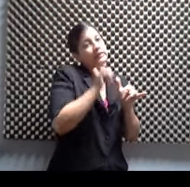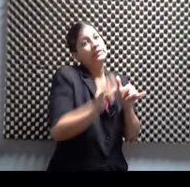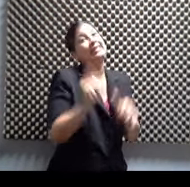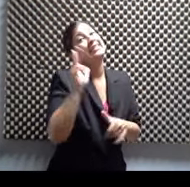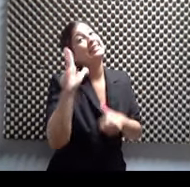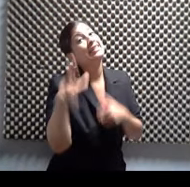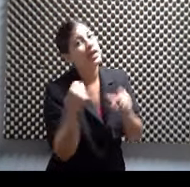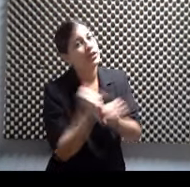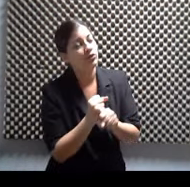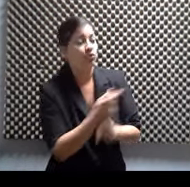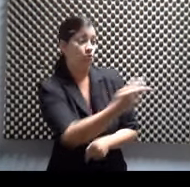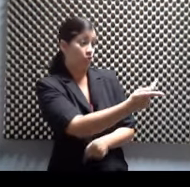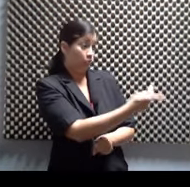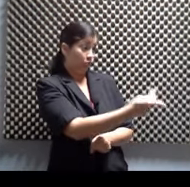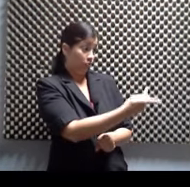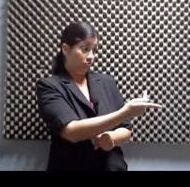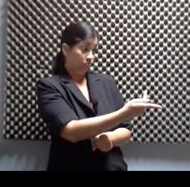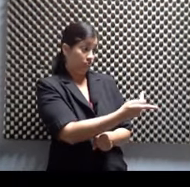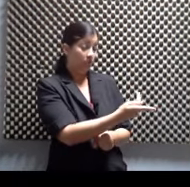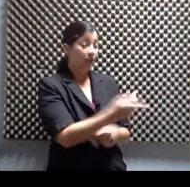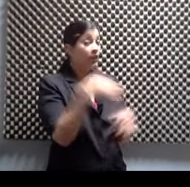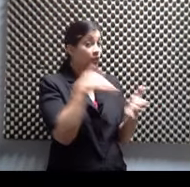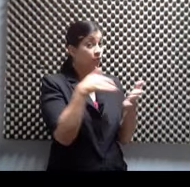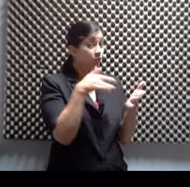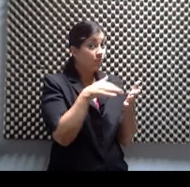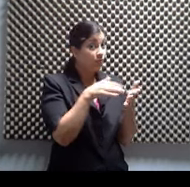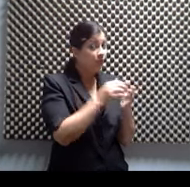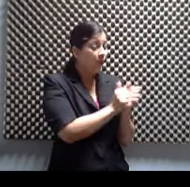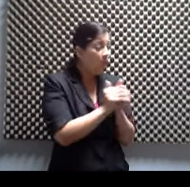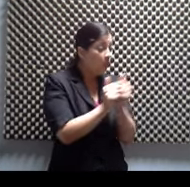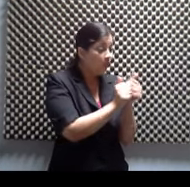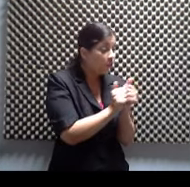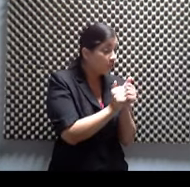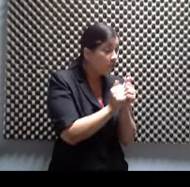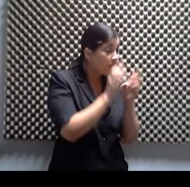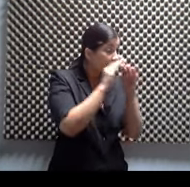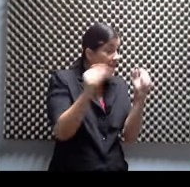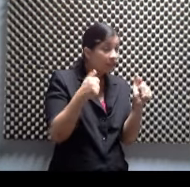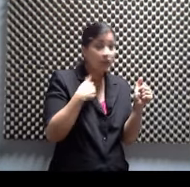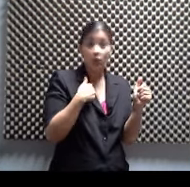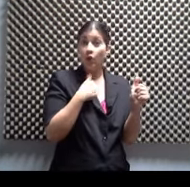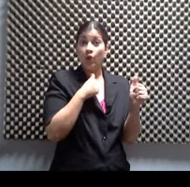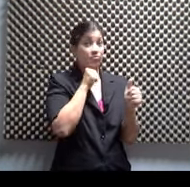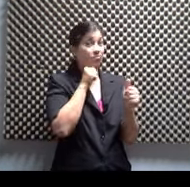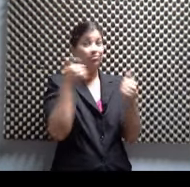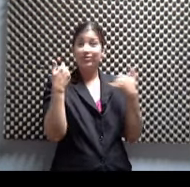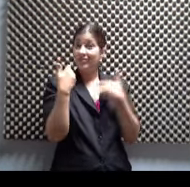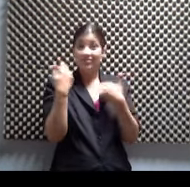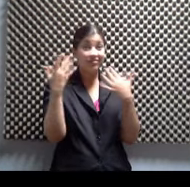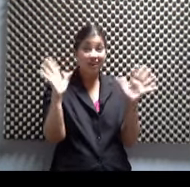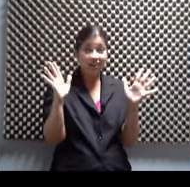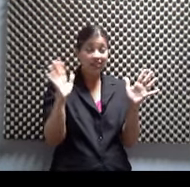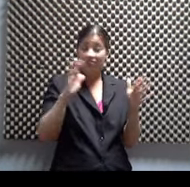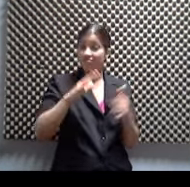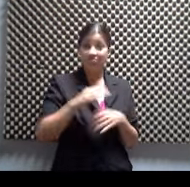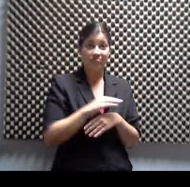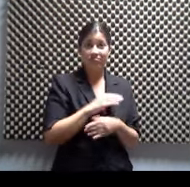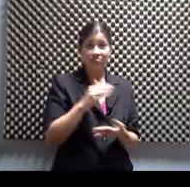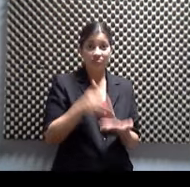estudiamos juntos en la universidad. Yo nunca terminé mi bachillerato. Qué poca vergüenza. Sí. Por razones, ¿verdad? Familiares y demás.